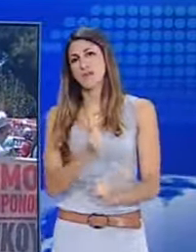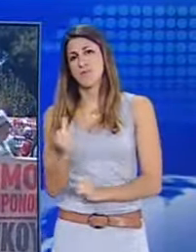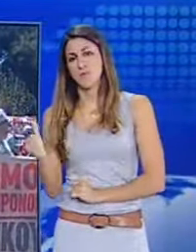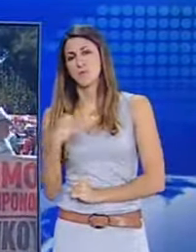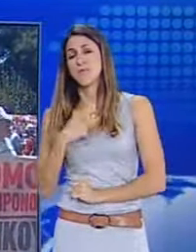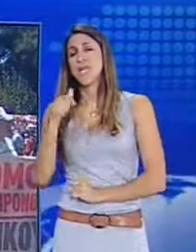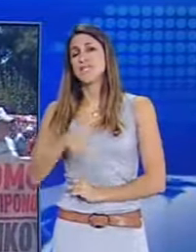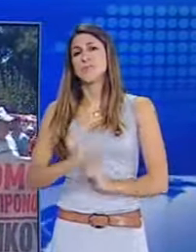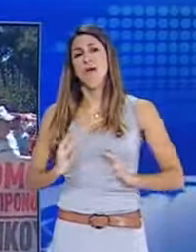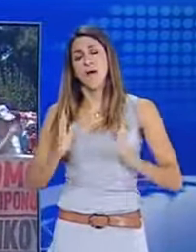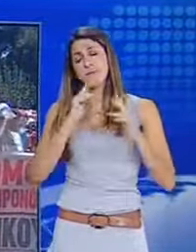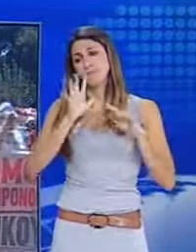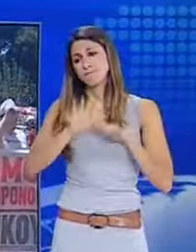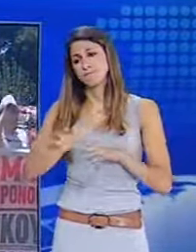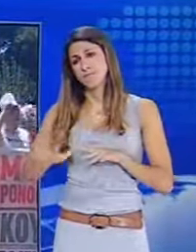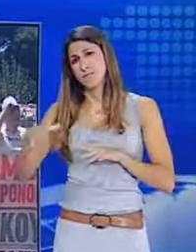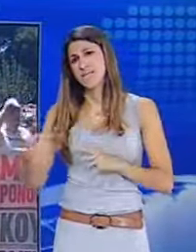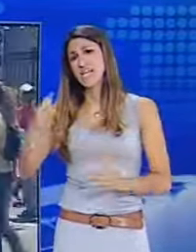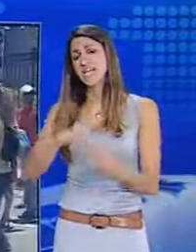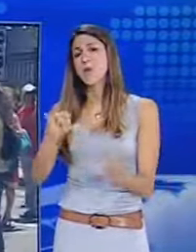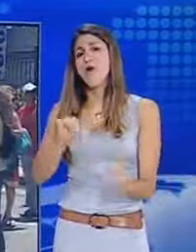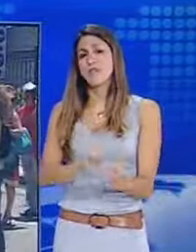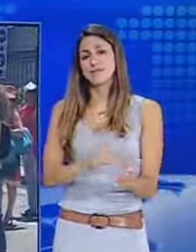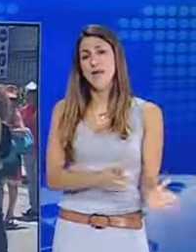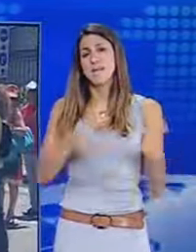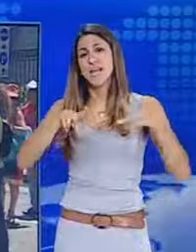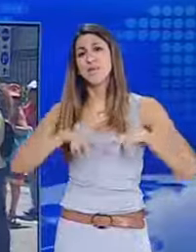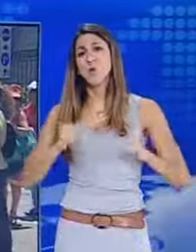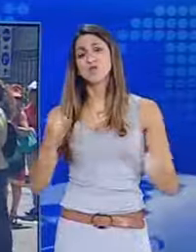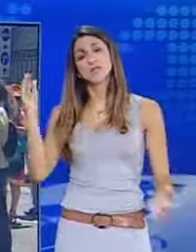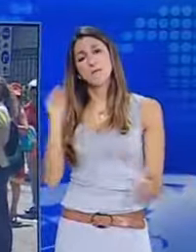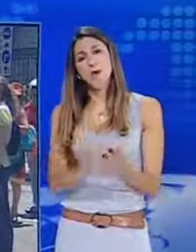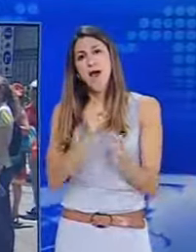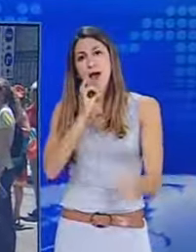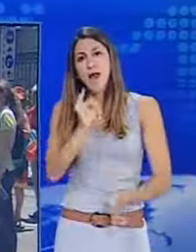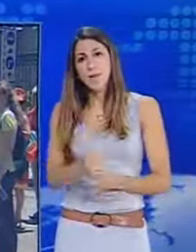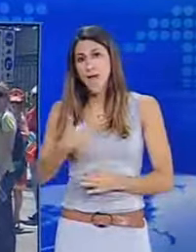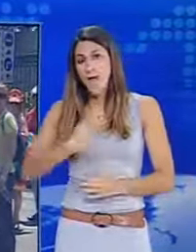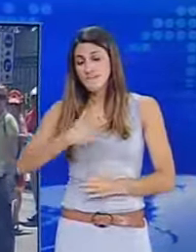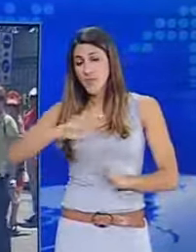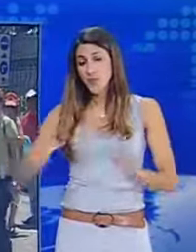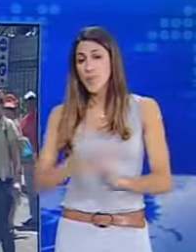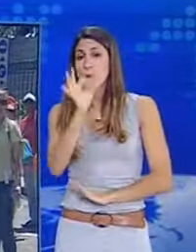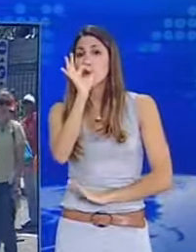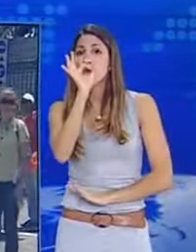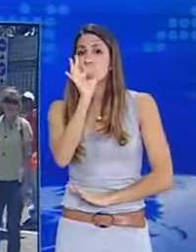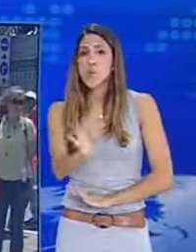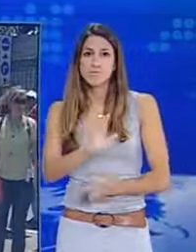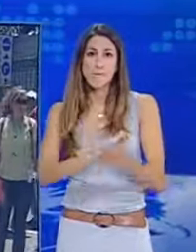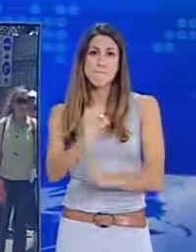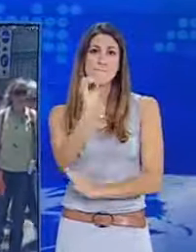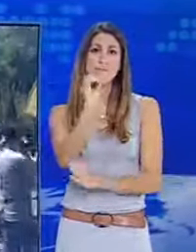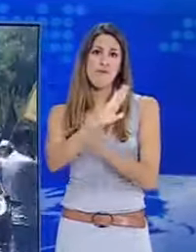και πορεία στο κέντρο της Αθήνας. Την ίδια ώρα ο Άντωνης Γεωργιάδης διαβεβαίωσε εκ νέου ότι δεν τύφεται θέμα απολύσεων στον χώρο της υγείας.